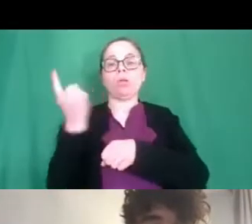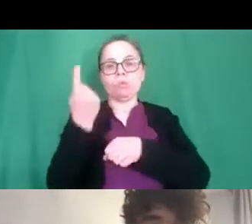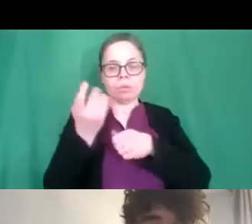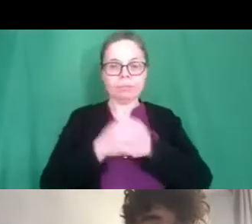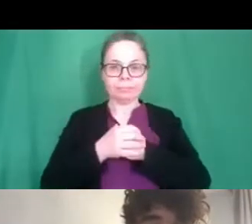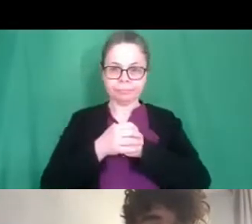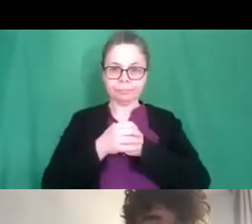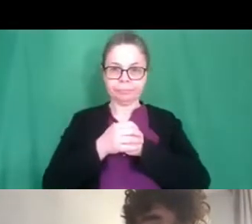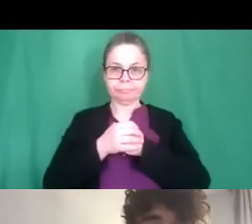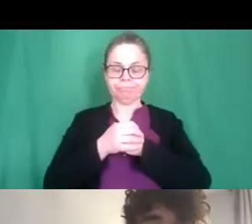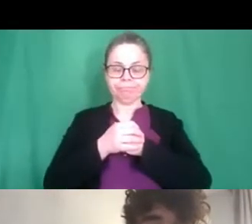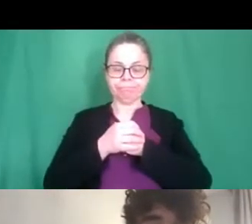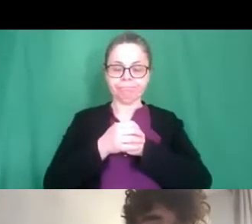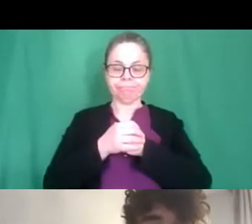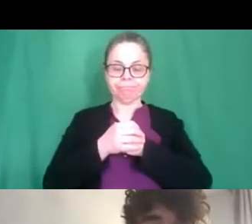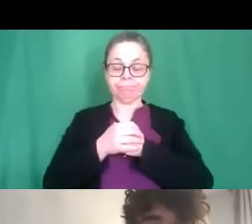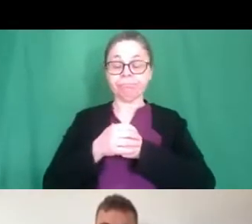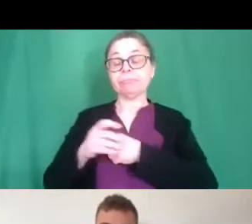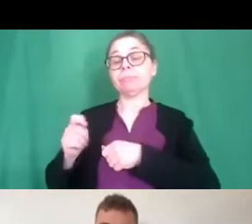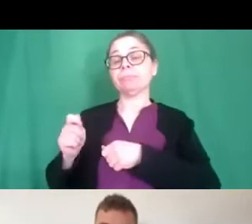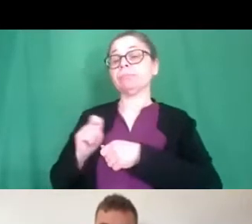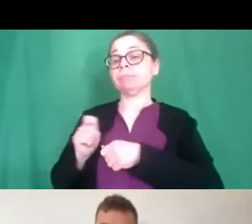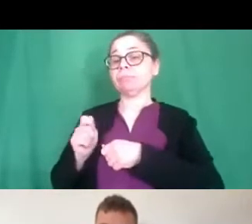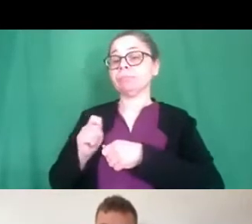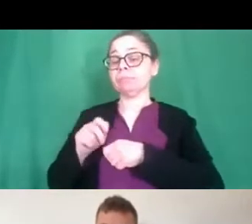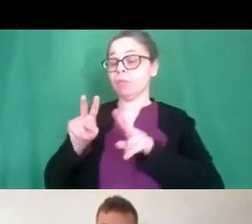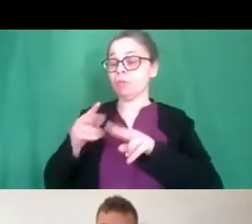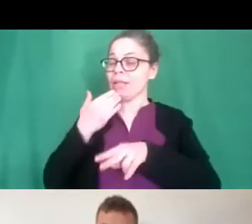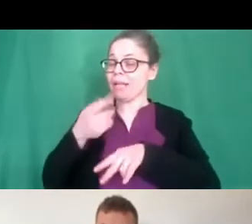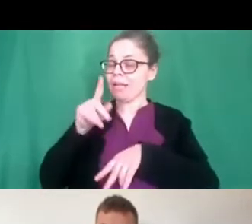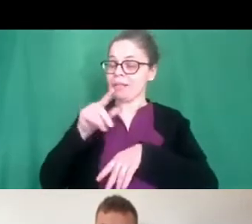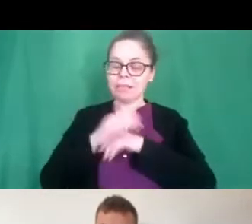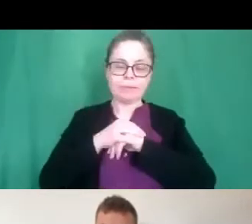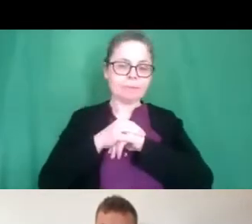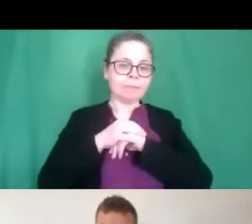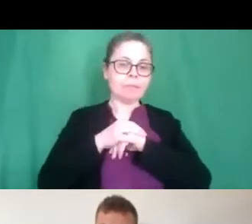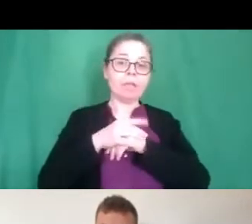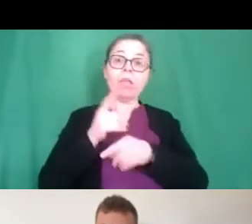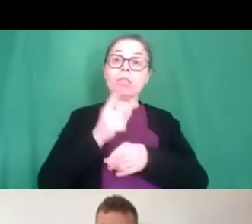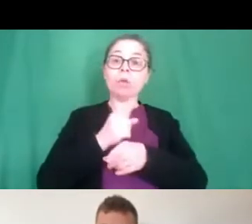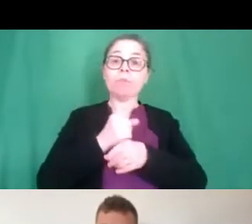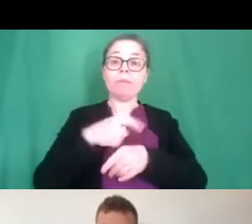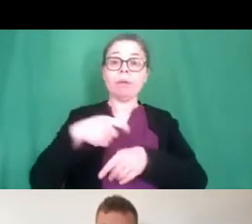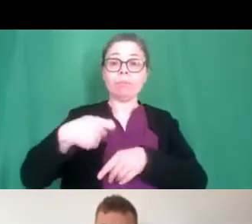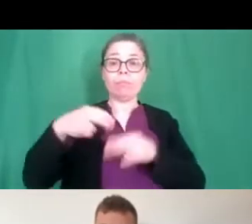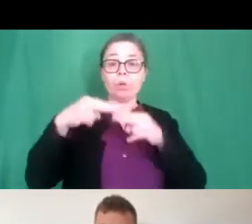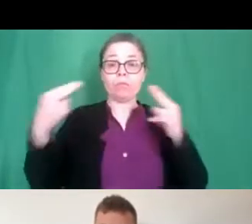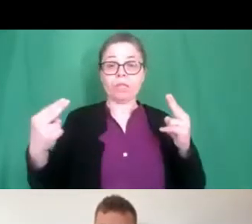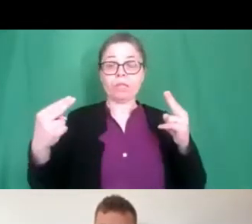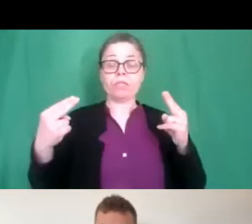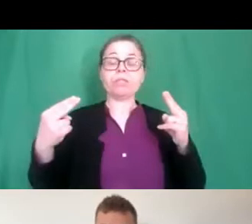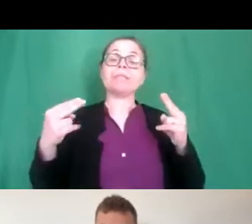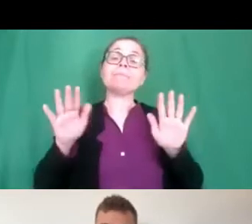Ispettore, grazie mille. Doveva essere presente il presidente della provincia ma per un impegno